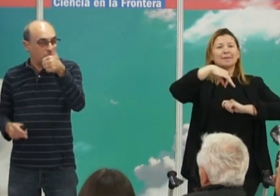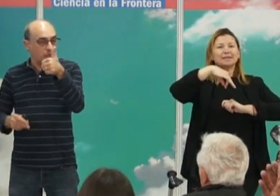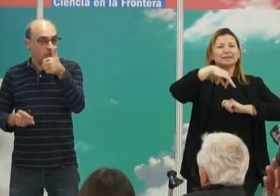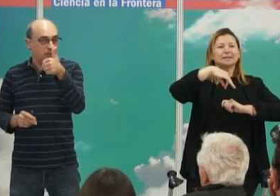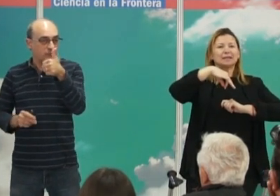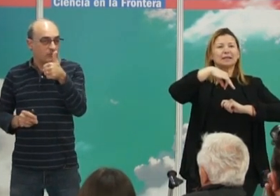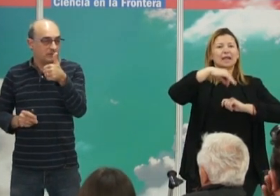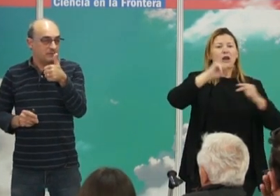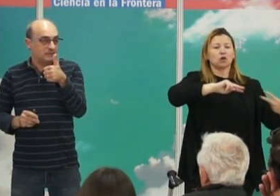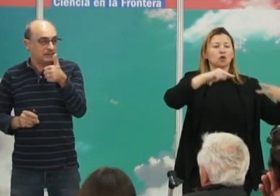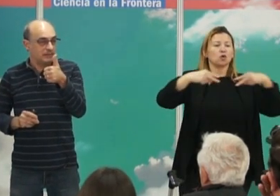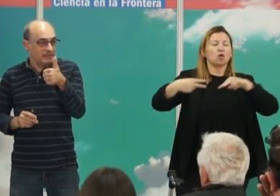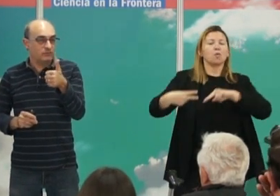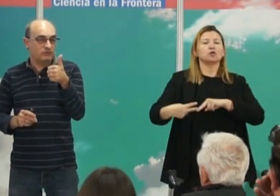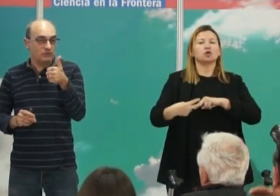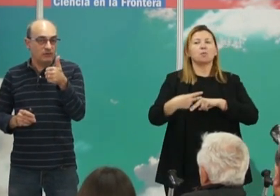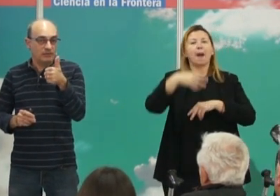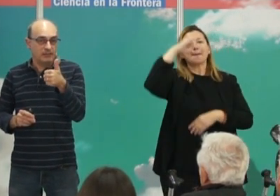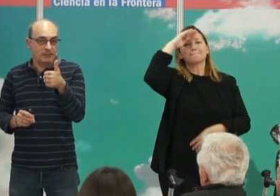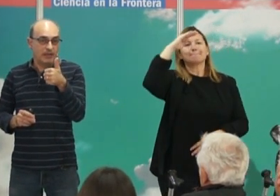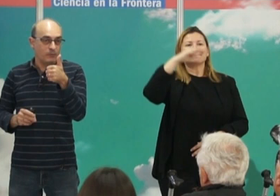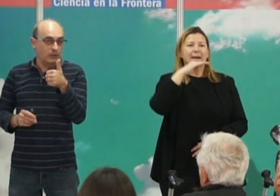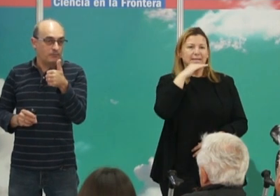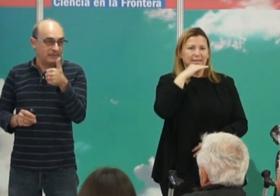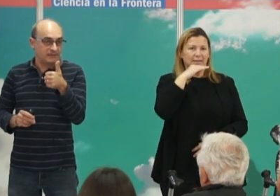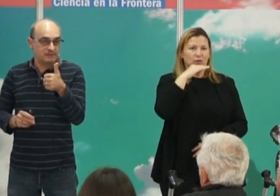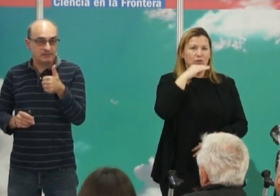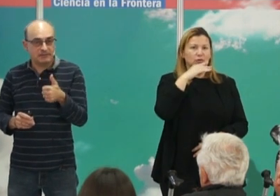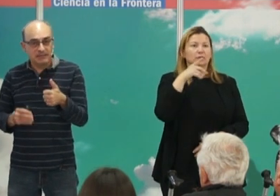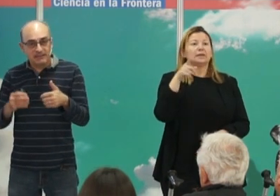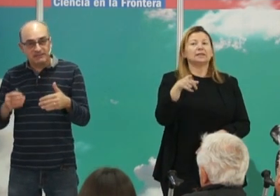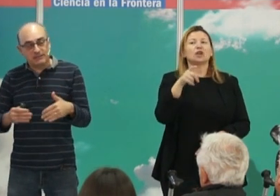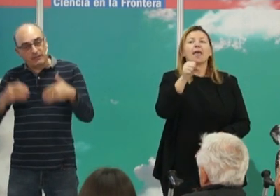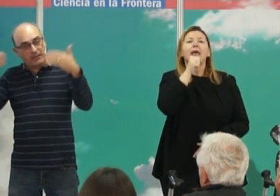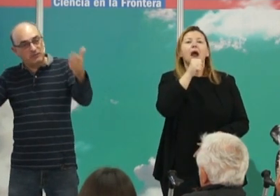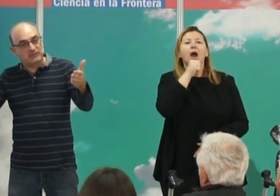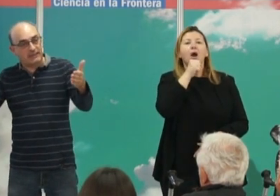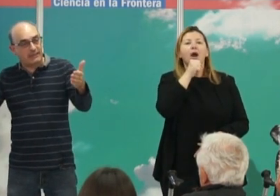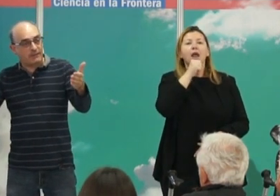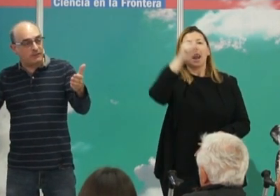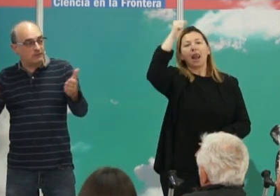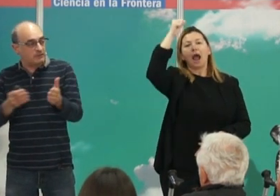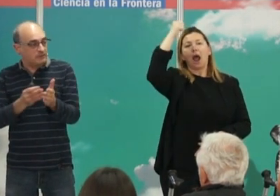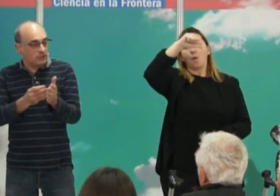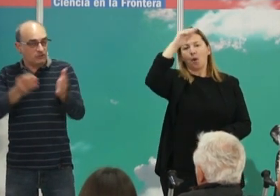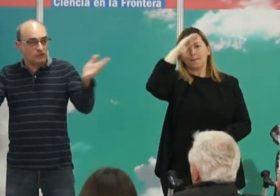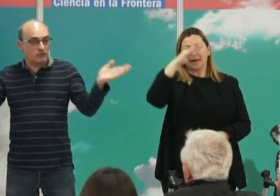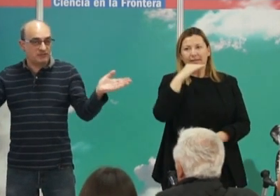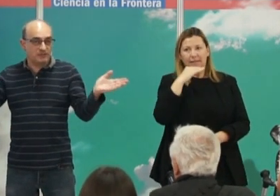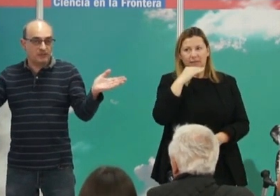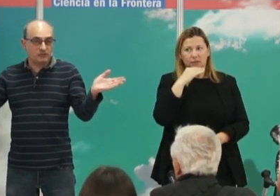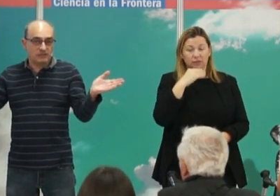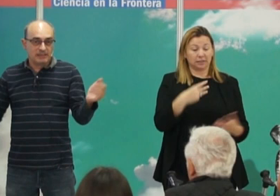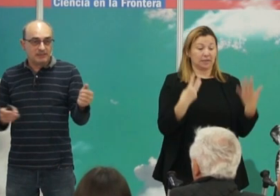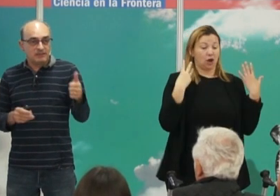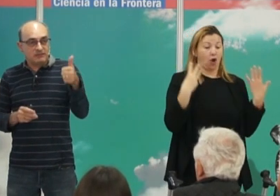paterno de uno de los cuatro, que es nuestro abuelo paterno. Si retrocedemos de otra generación, de los ocho